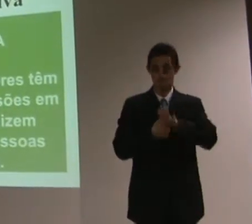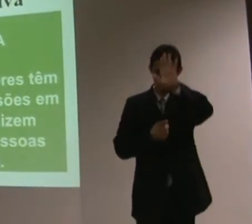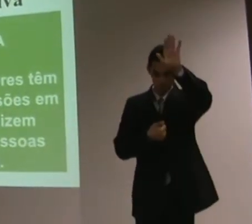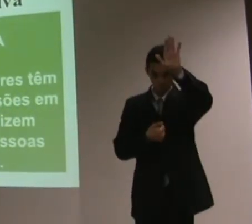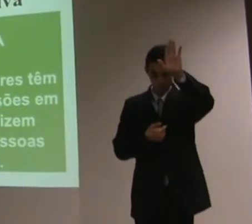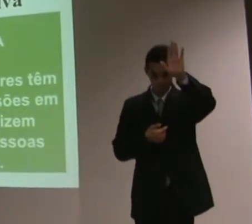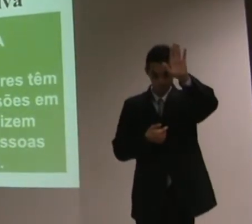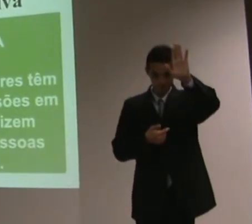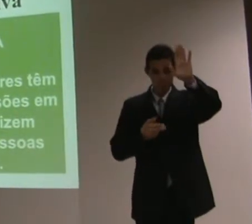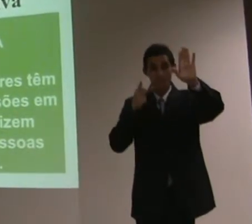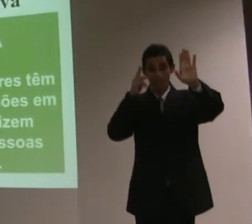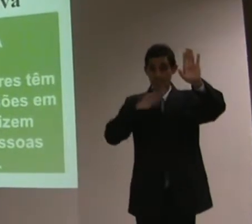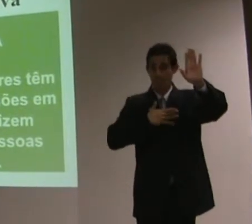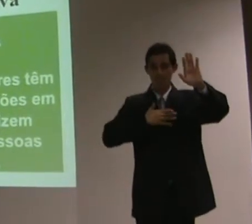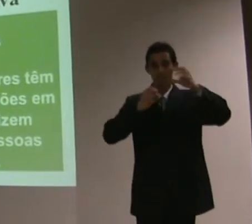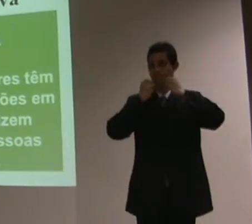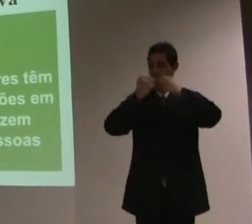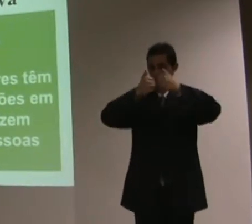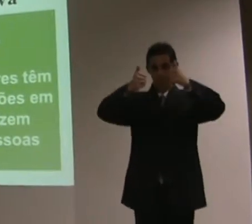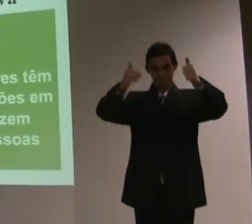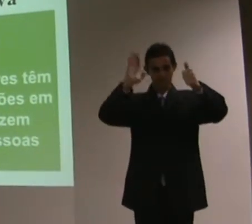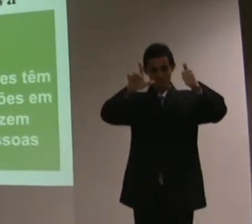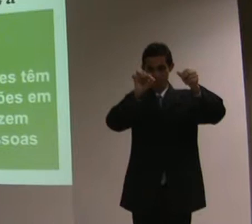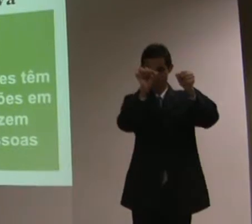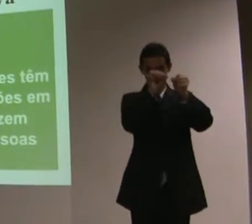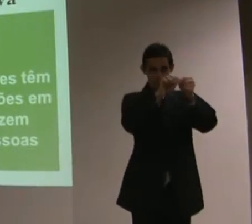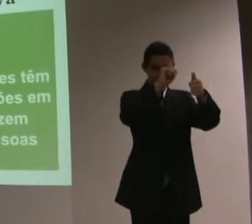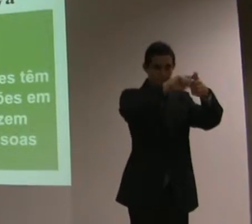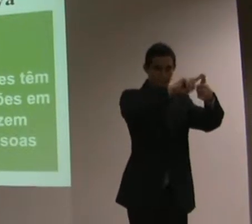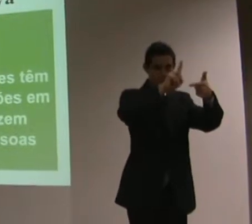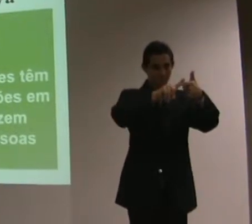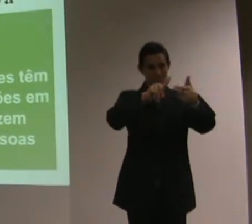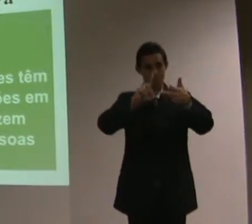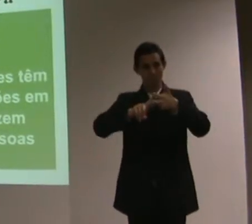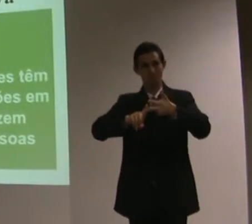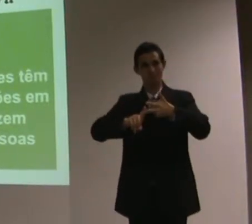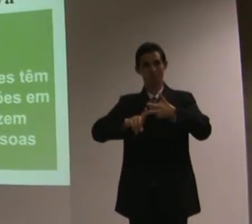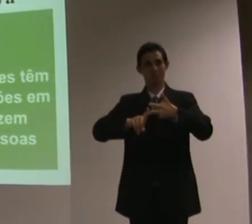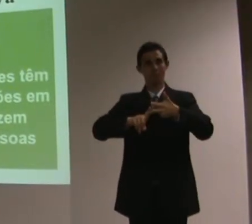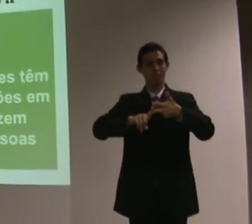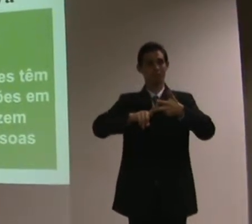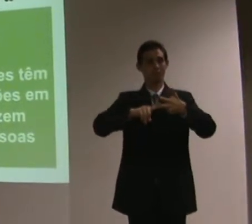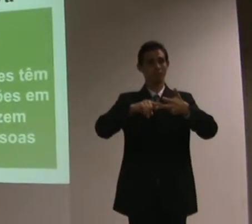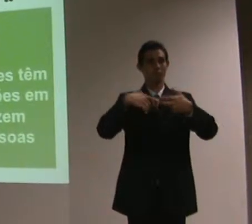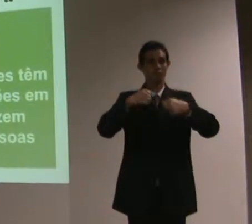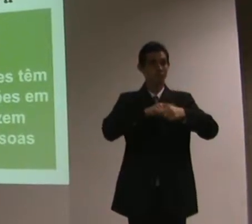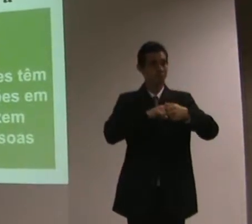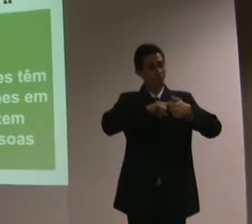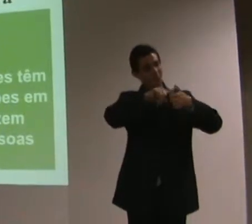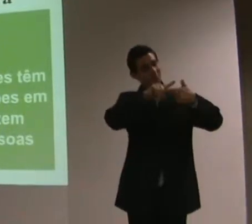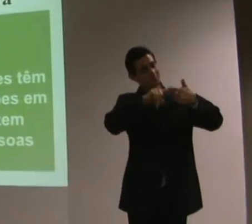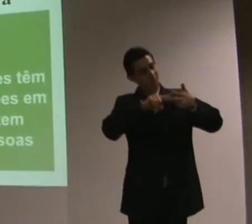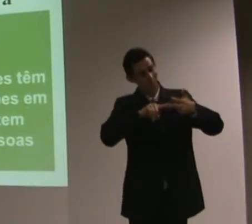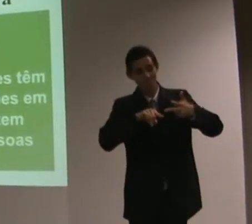basta que vocês façam isto ou aquilo, ou que haja esta ou aquela coisa. Para mim, funciona melhor assim.